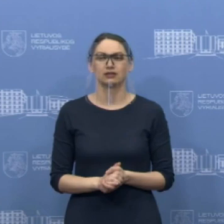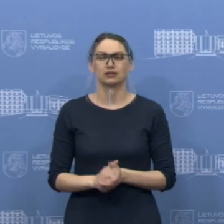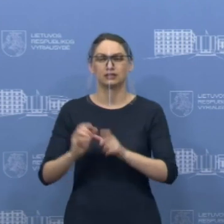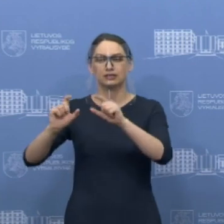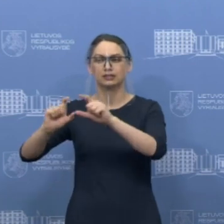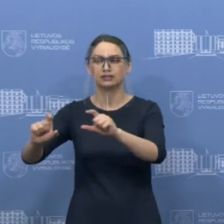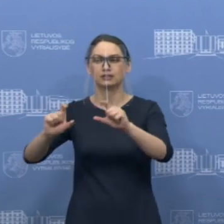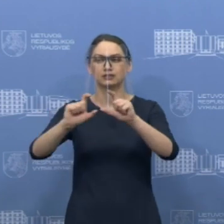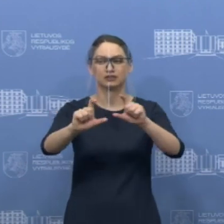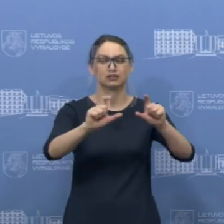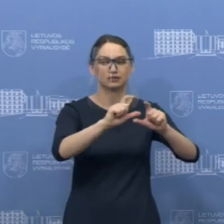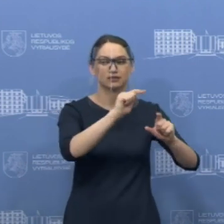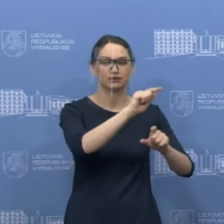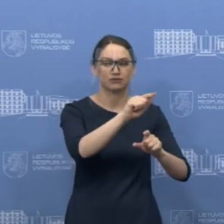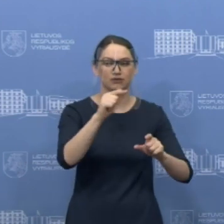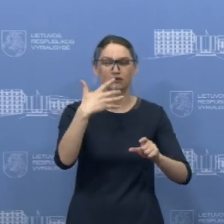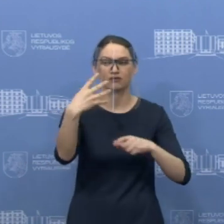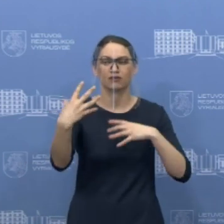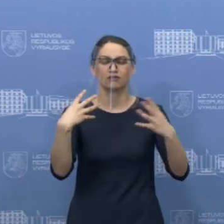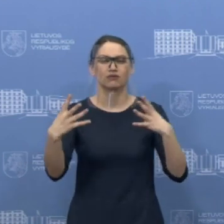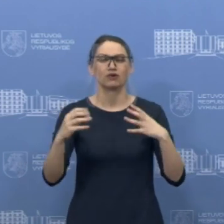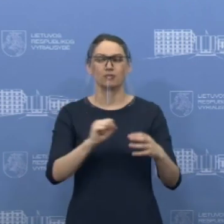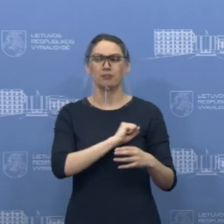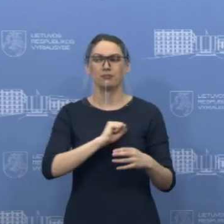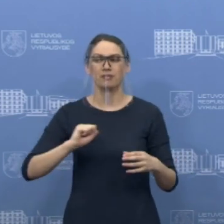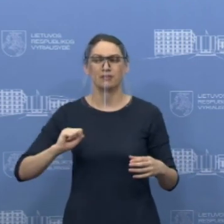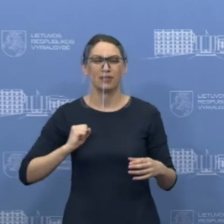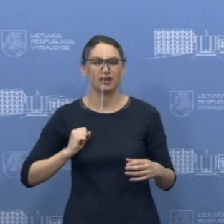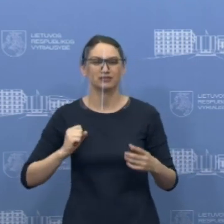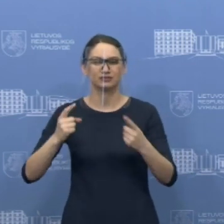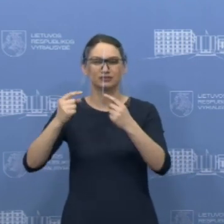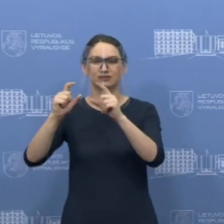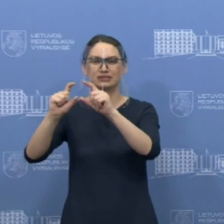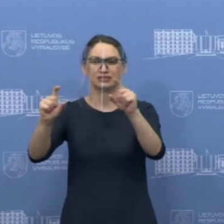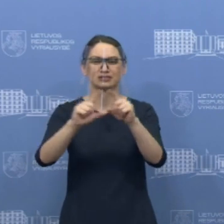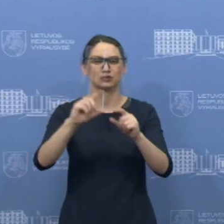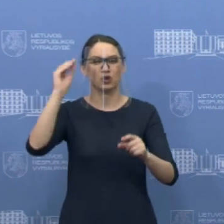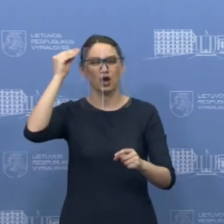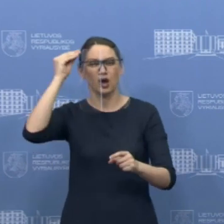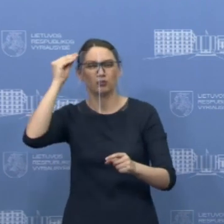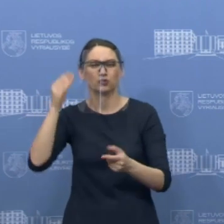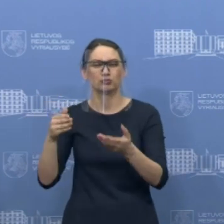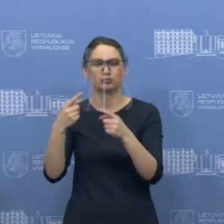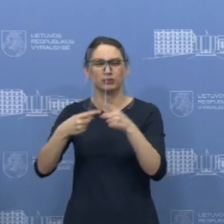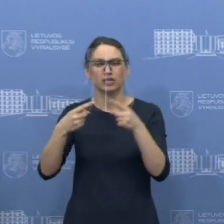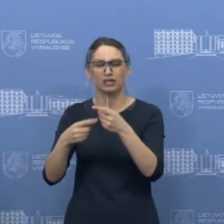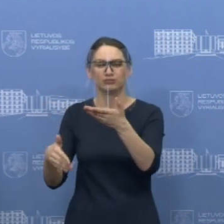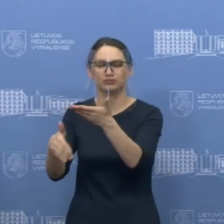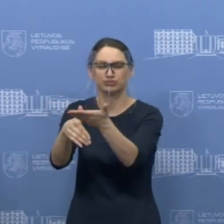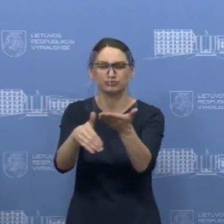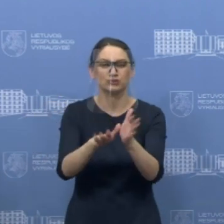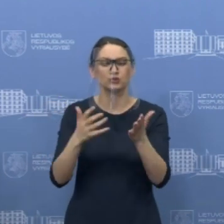įstaigų, ypatingai medicinos įstaigų, aprūpinimas įvairiamas priemonėmis, tų rezervo resursų